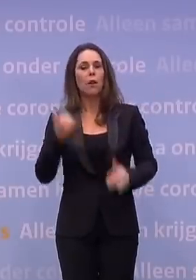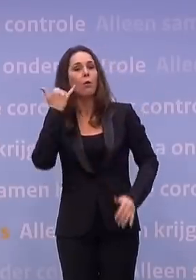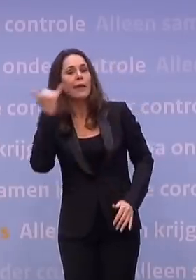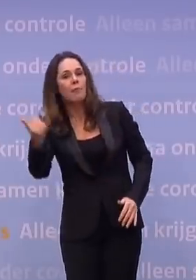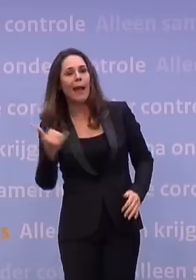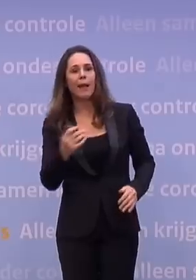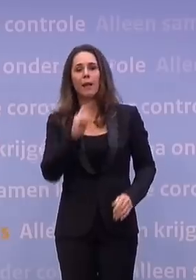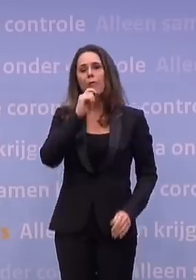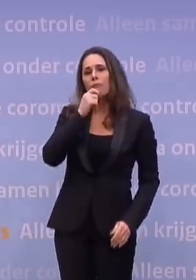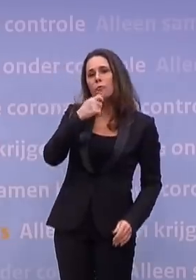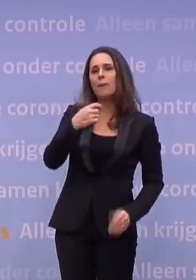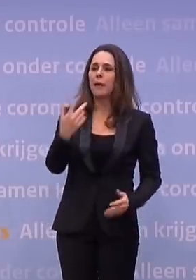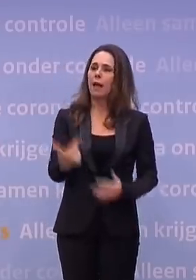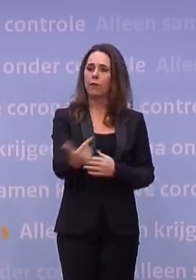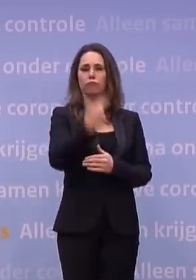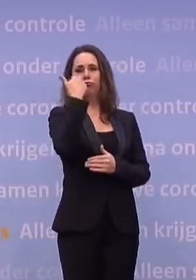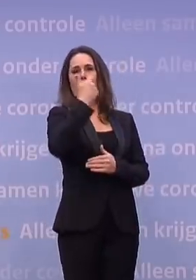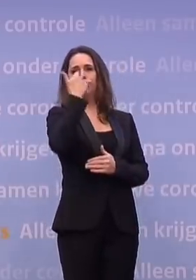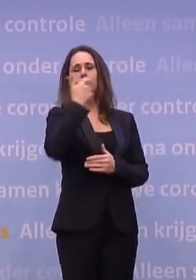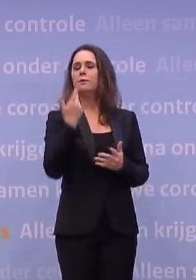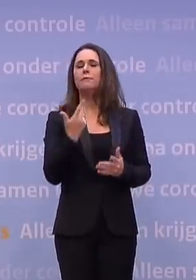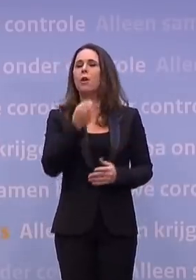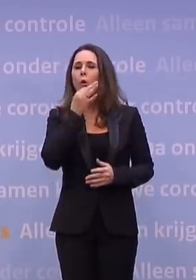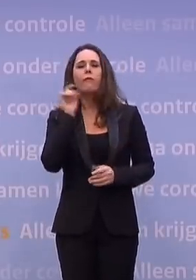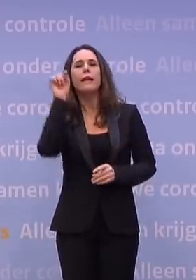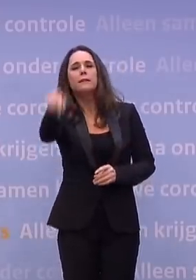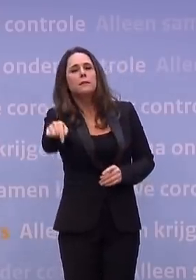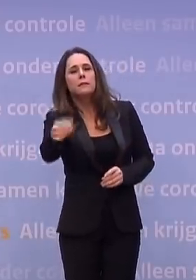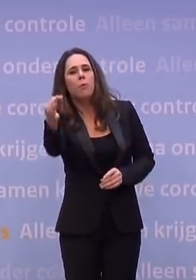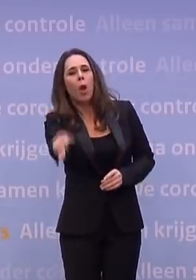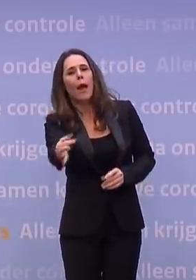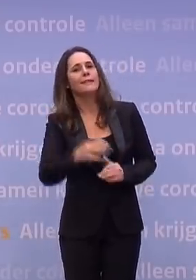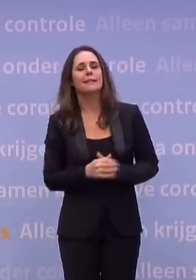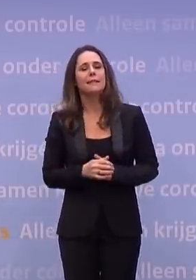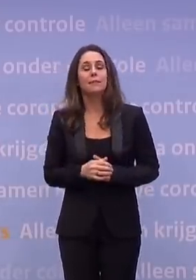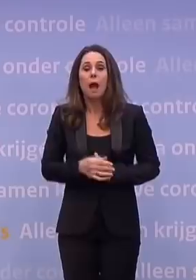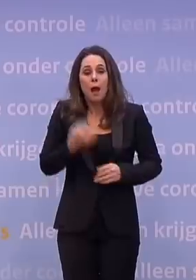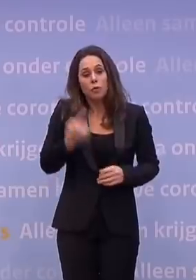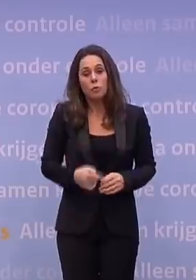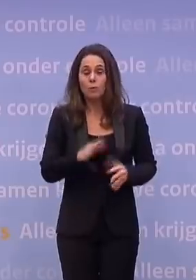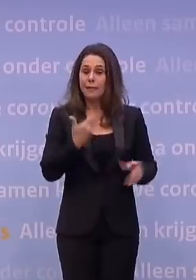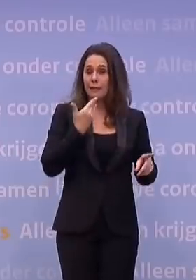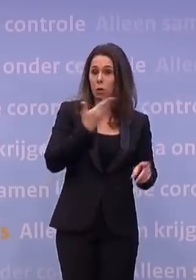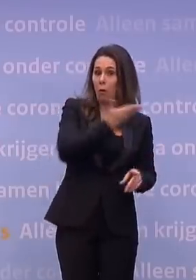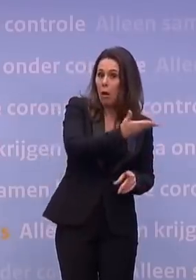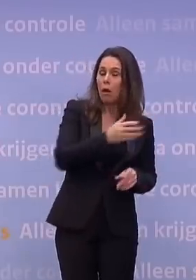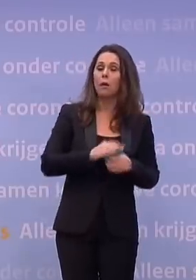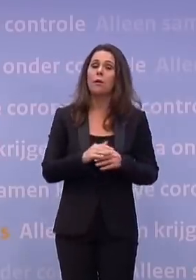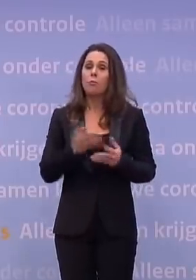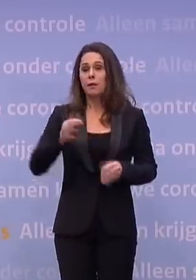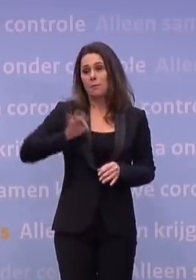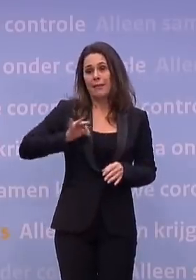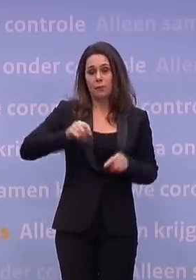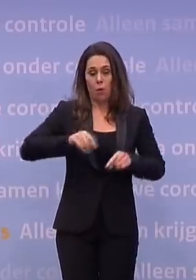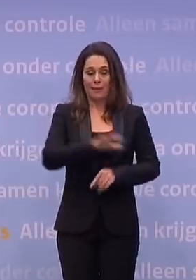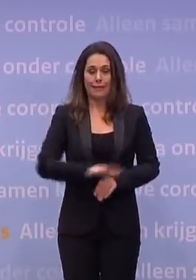je kunt je smiddels laten filmen even als ze je willen hebben. hoeft niet per se aan tafel te zitten. Maar als het moet, en dat zou een keer voor Hugo de Jonge kunnen zijn, omdat hij natuurlijk ook minister